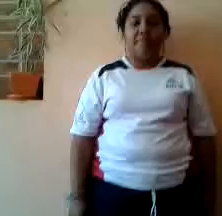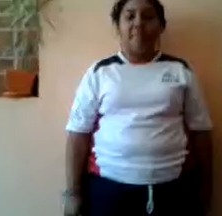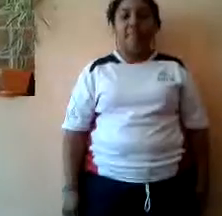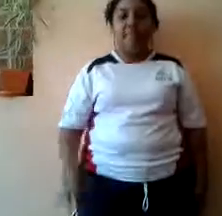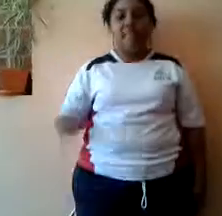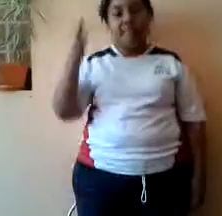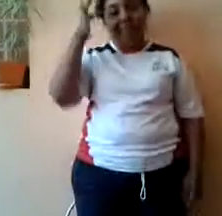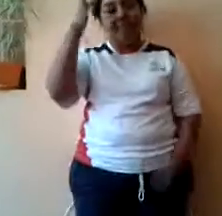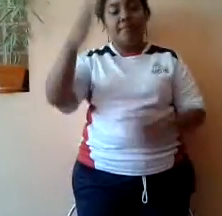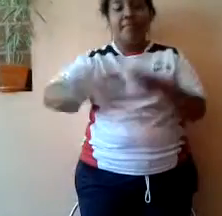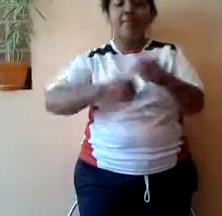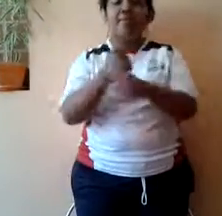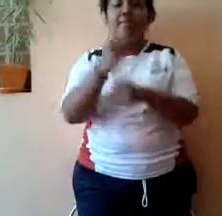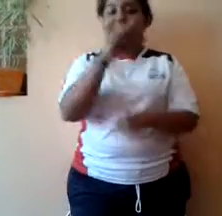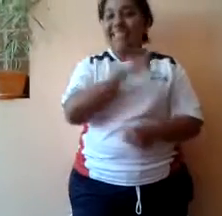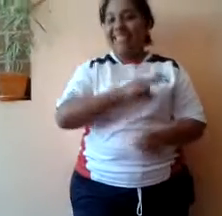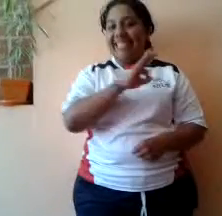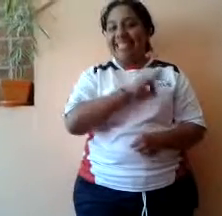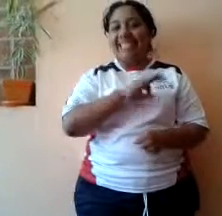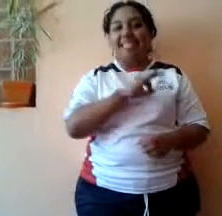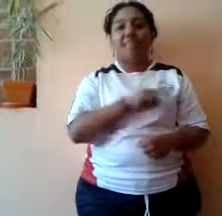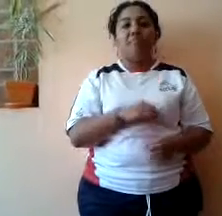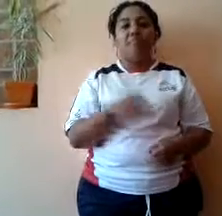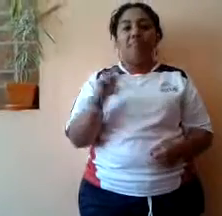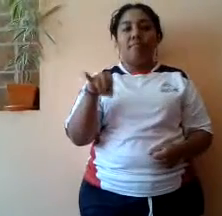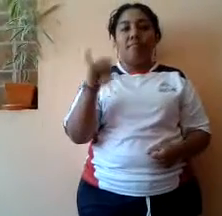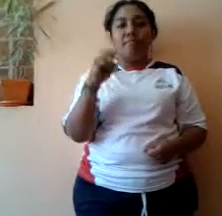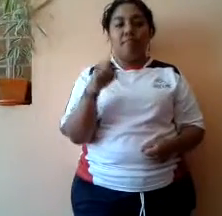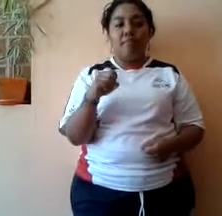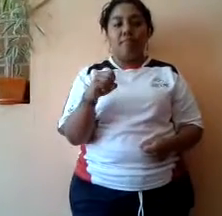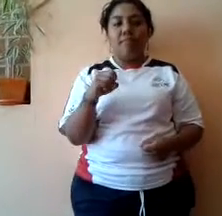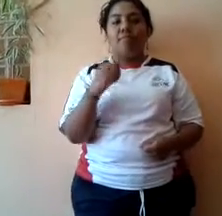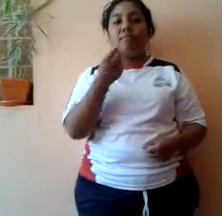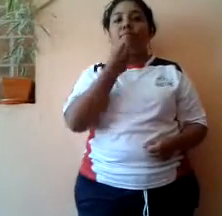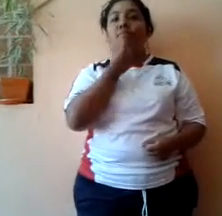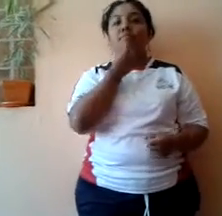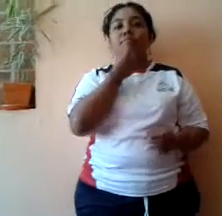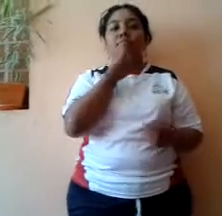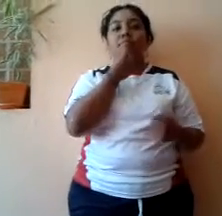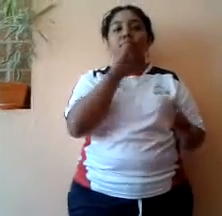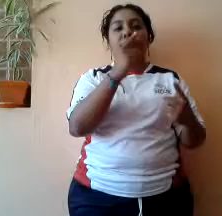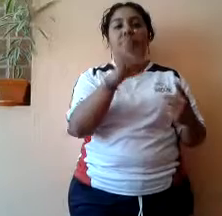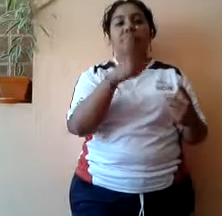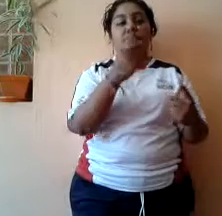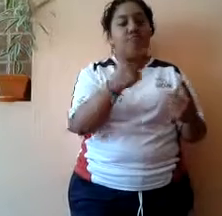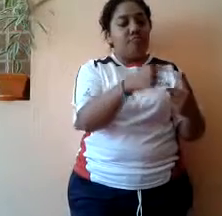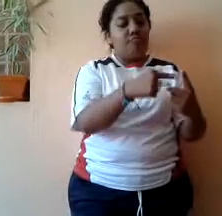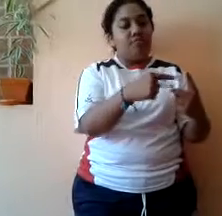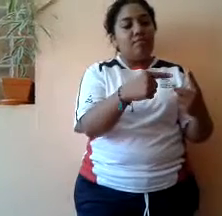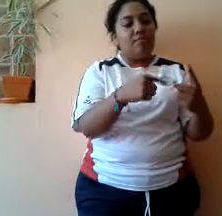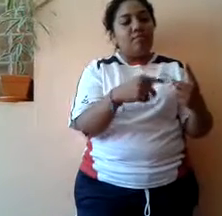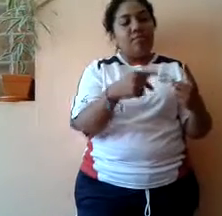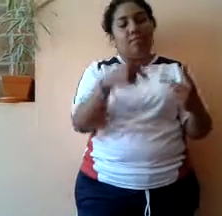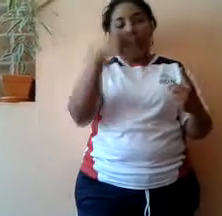¡Bienes cumpleaños! Nico era uno de esos niños que prefería pasar horas y horas jugando.